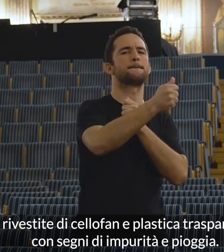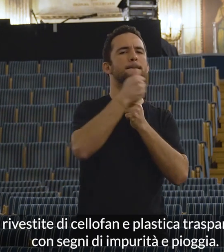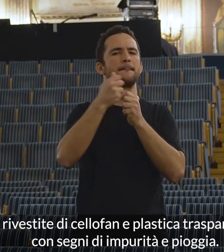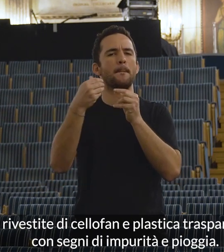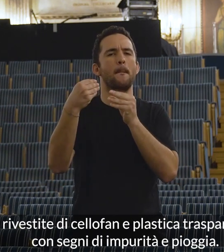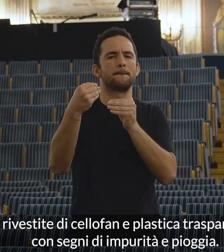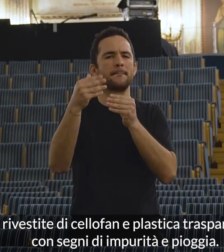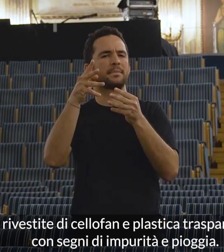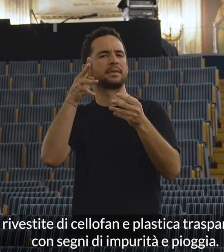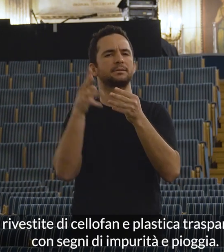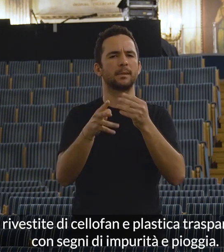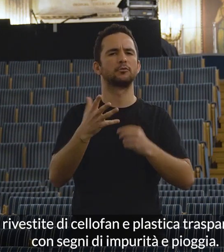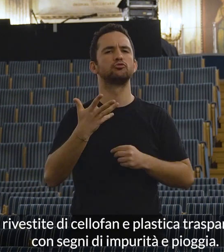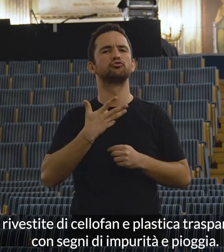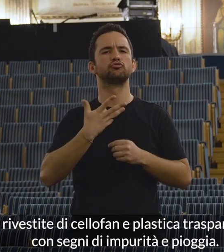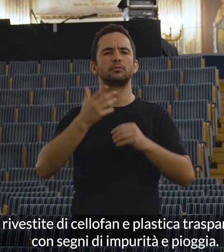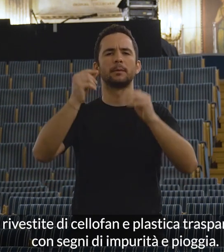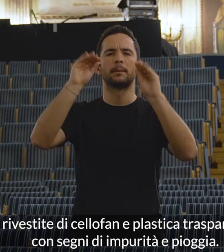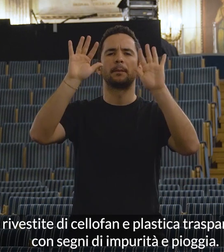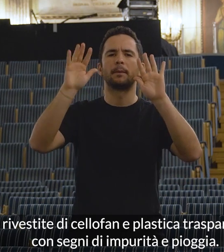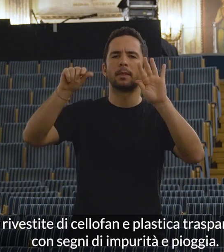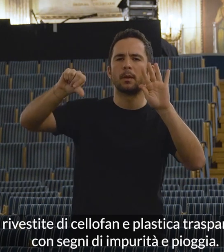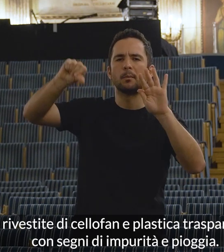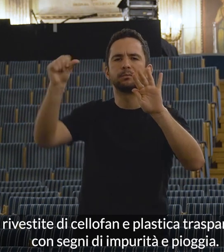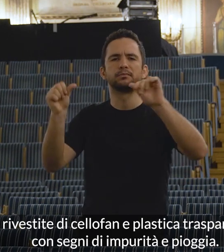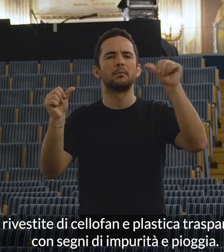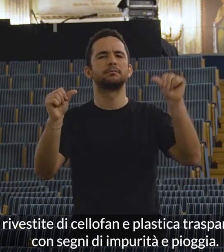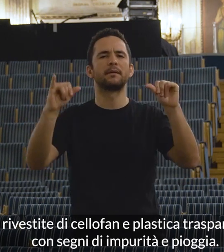cellofan e plastica trasparente, con segni di impurità e pioggia.